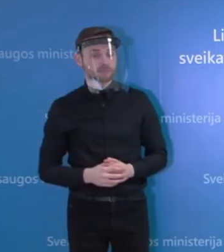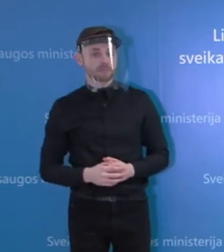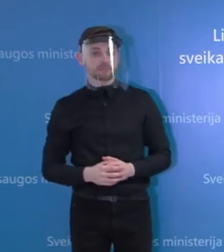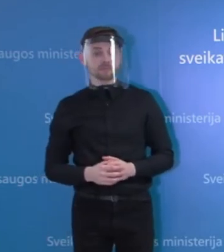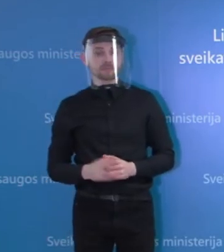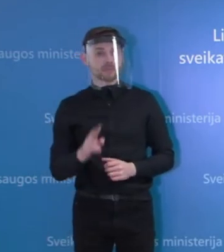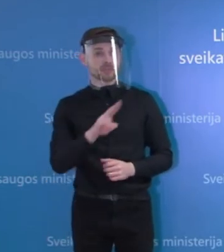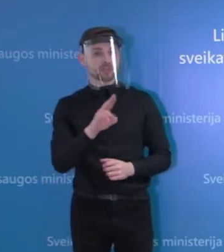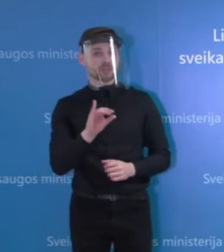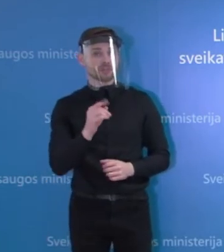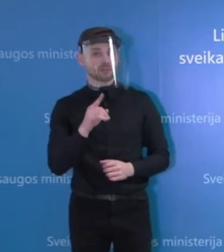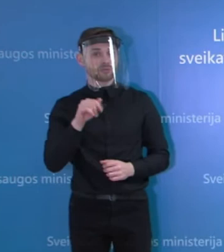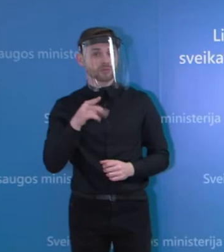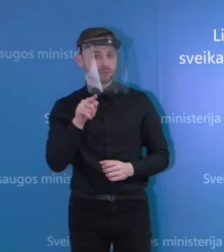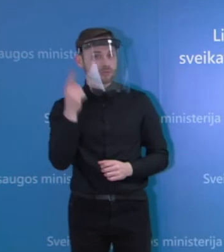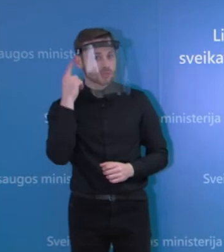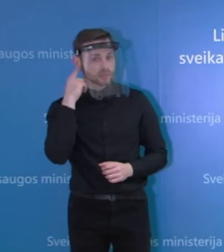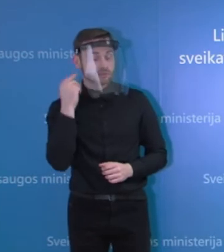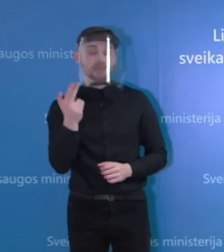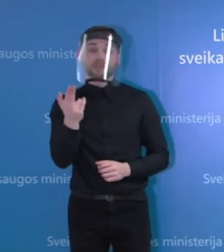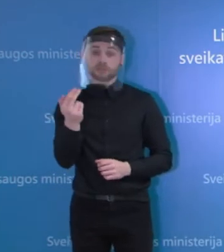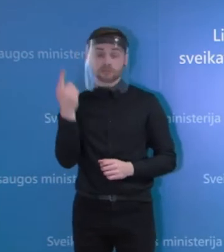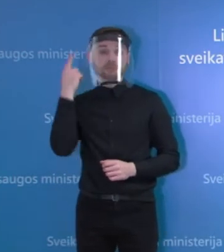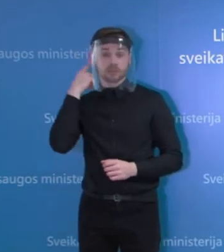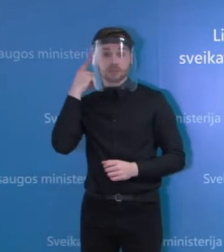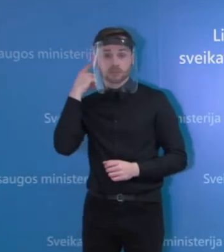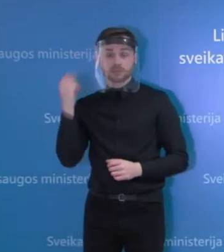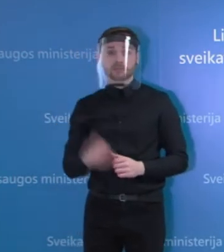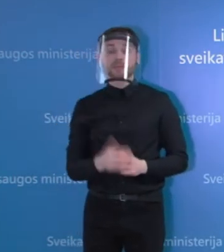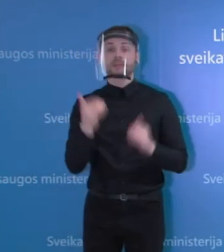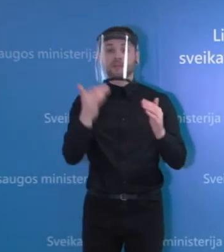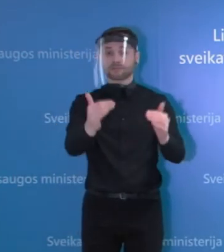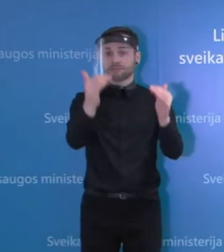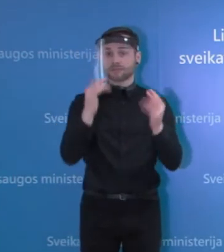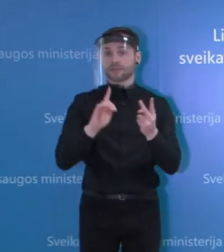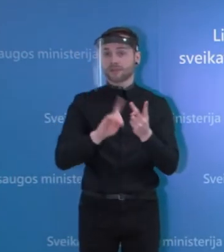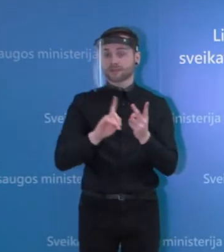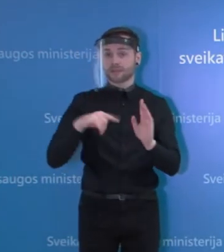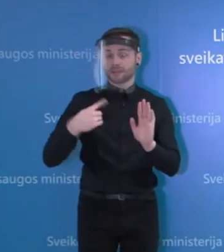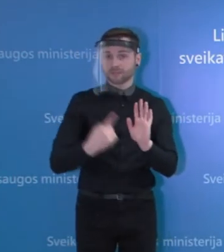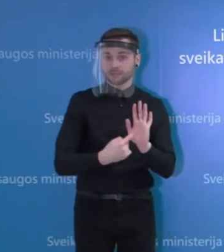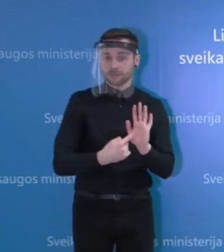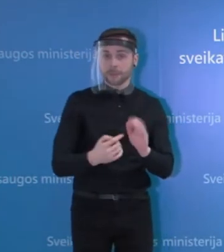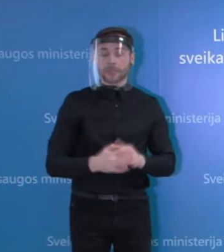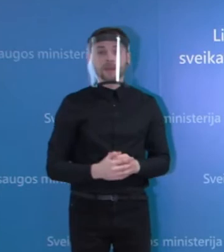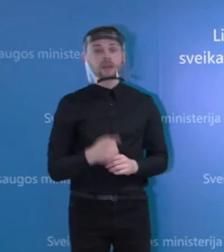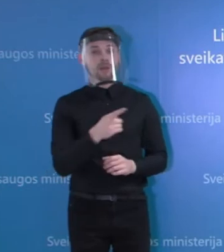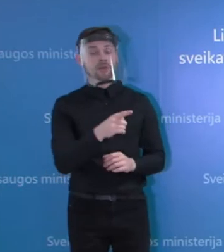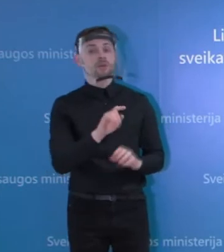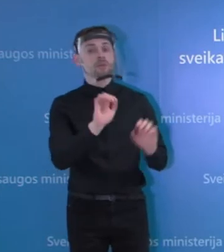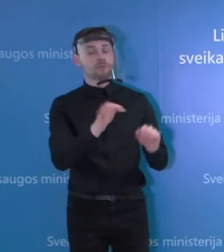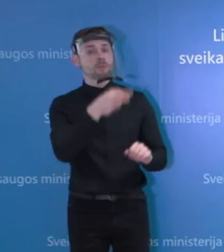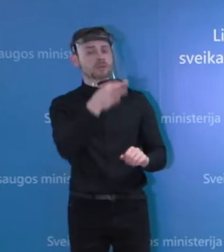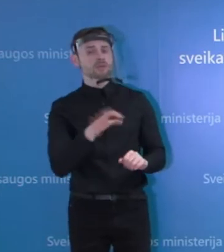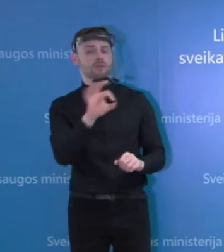Žėdų negirdite mus? Taip girdžiu. Tai laukiam klausimų. klausimų galius keityti, ar ne? Taip laukiam. Sakykite, ar